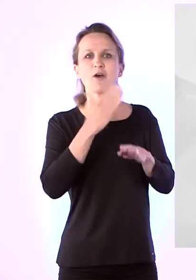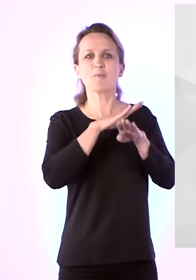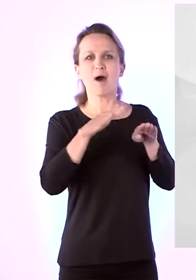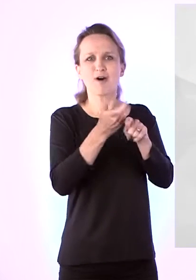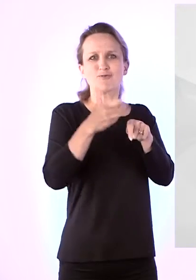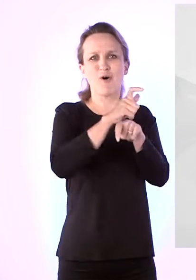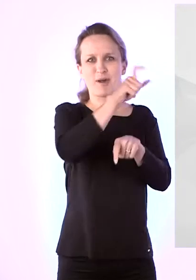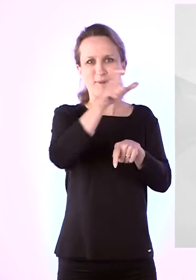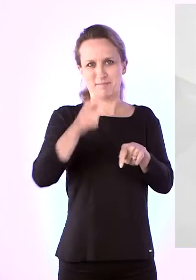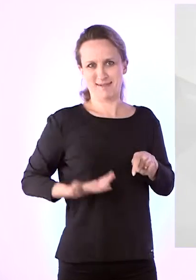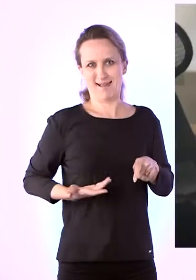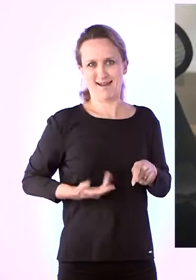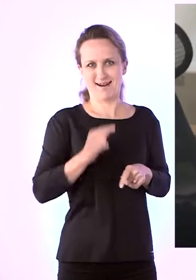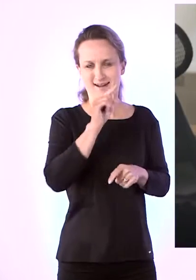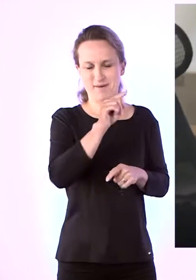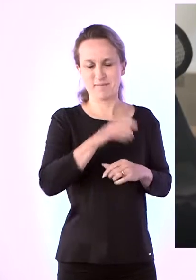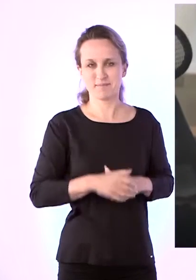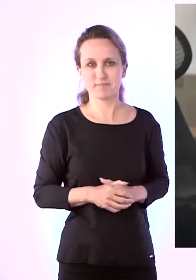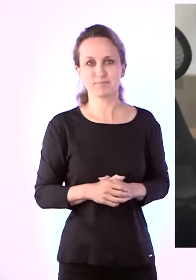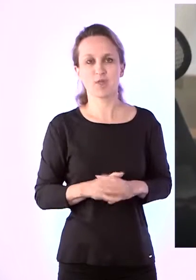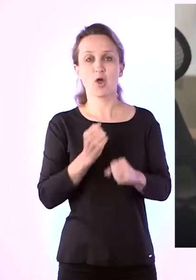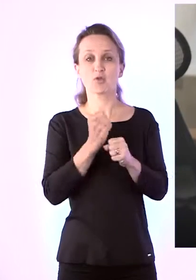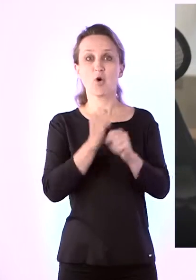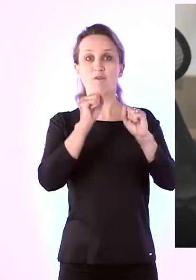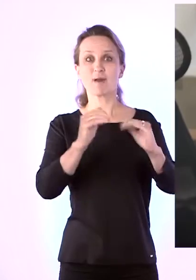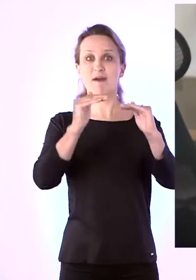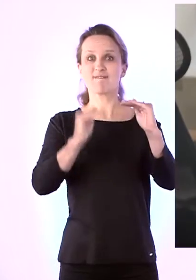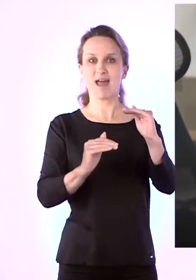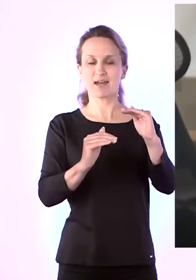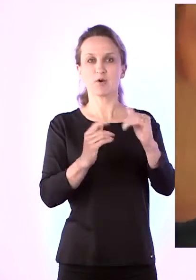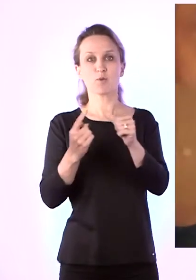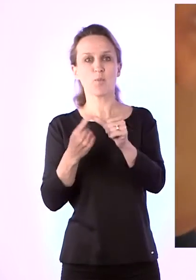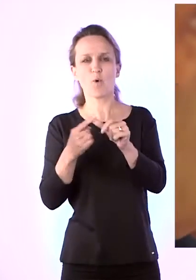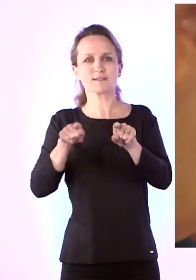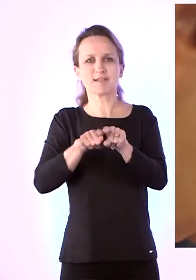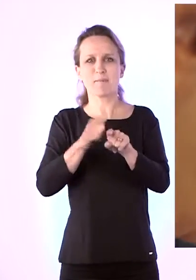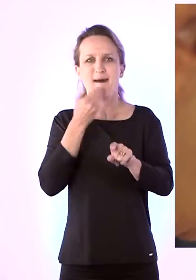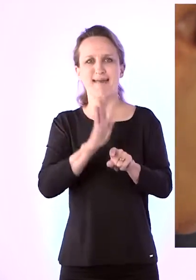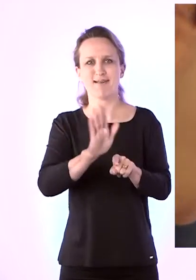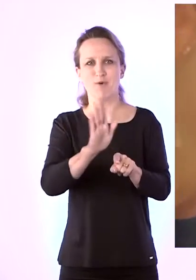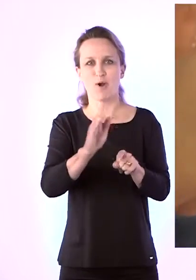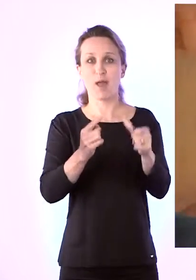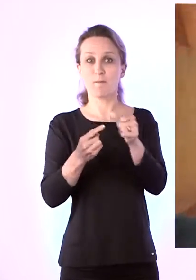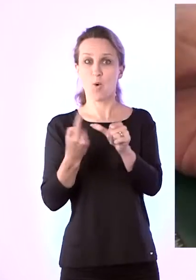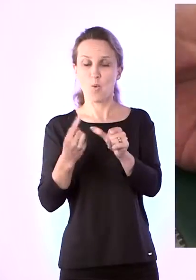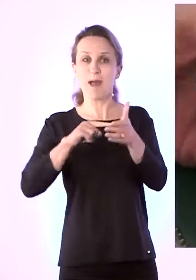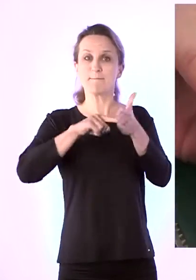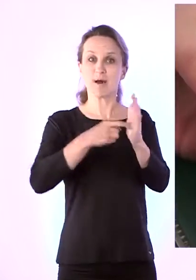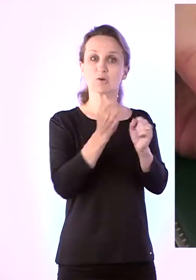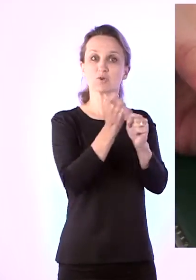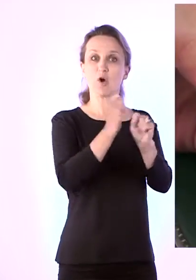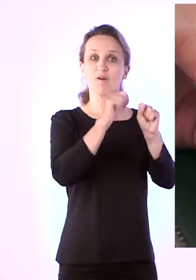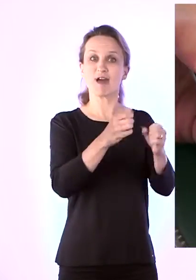rahvaarvuga maakond. Vähenenud töövõime ei ole sama mis puue. Puue võib küll põhjustada töövõime